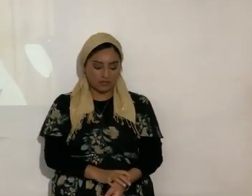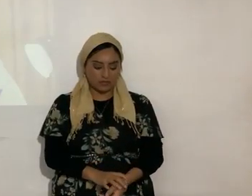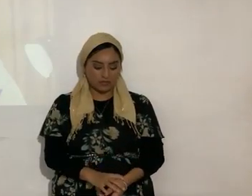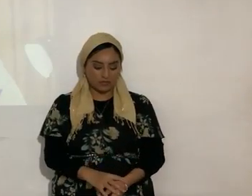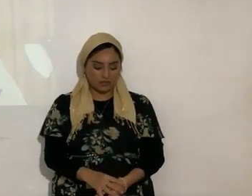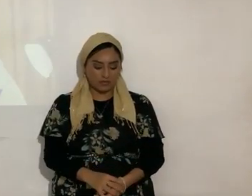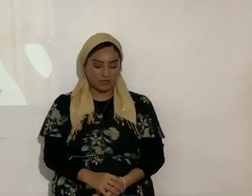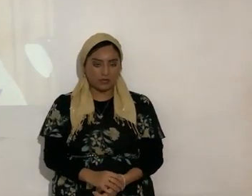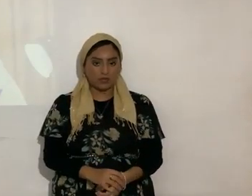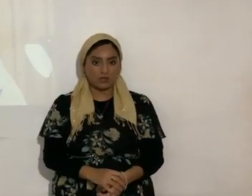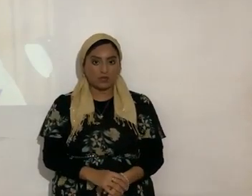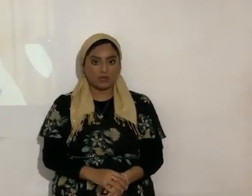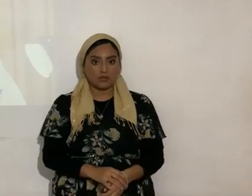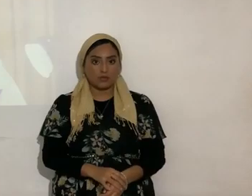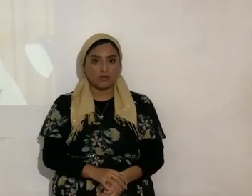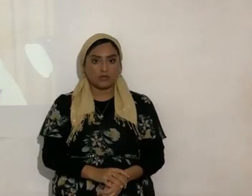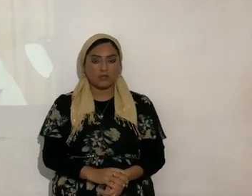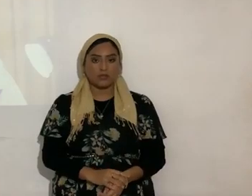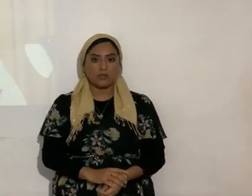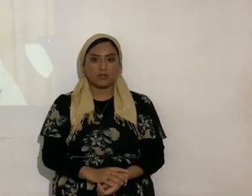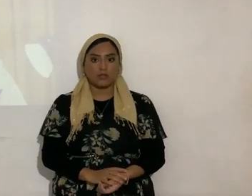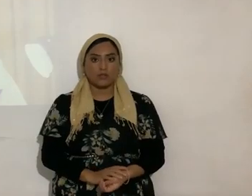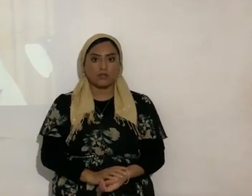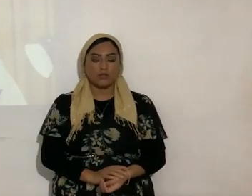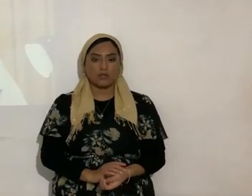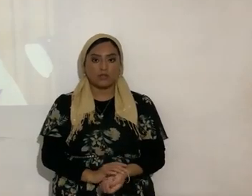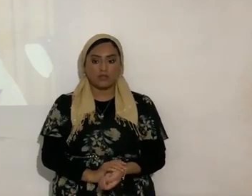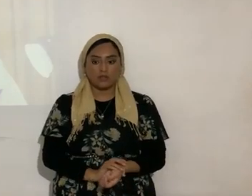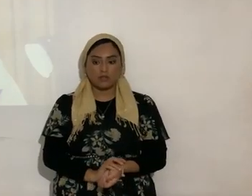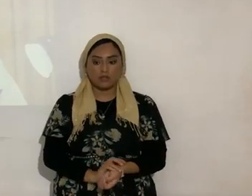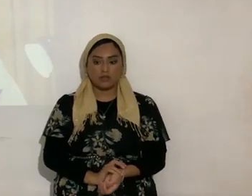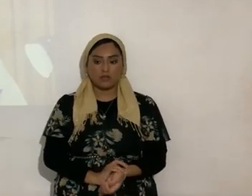si en una concordancia lo buscamos rápido pues que a todo dar